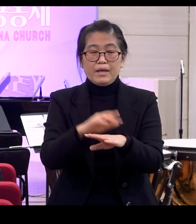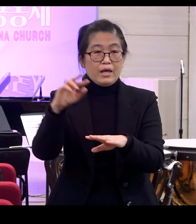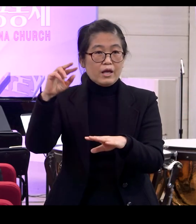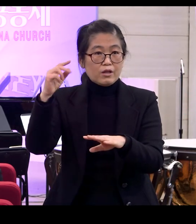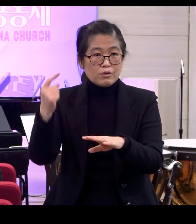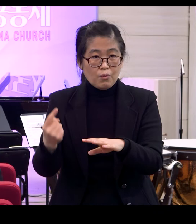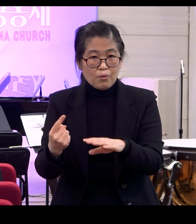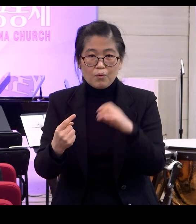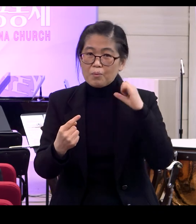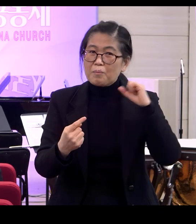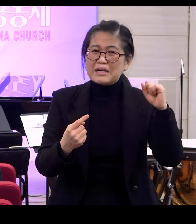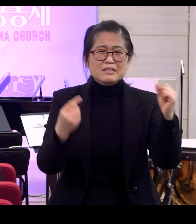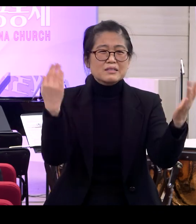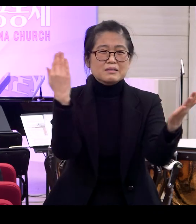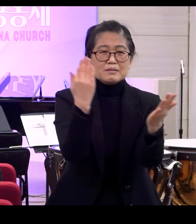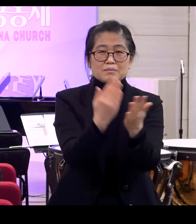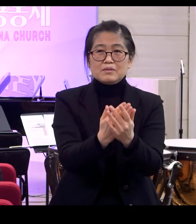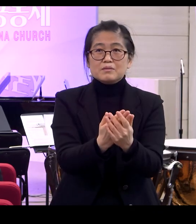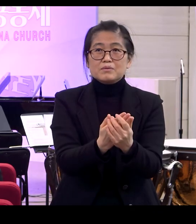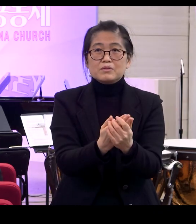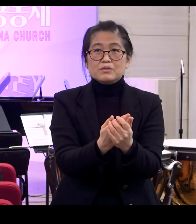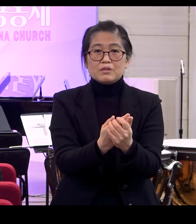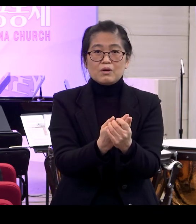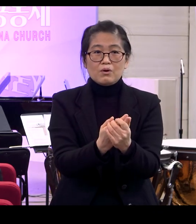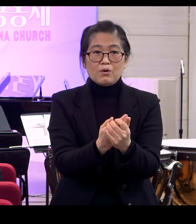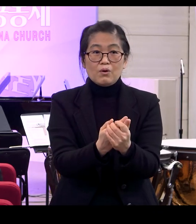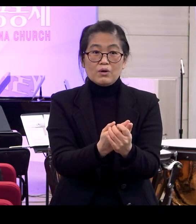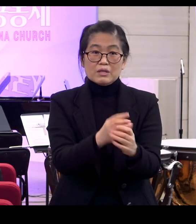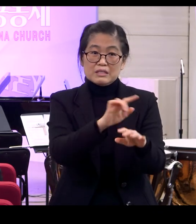아무리 오랫동안 해왔던 습관이랄제도 거기에 매이시면 안 됩니다